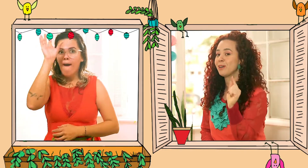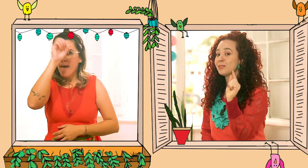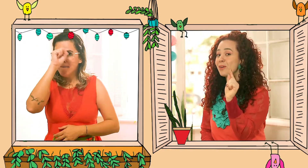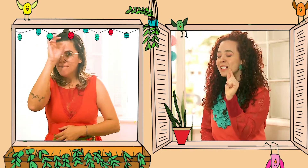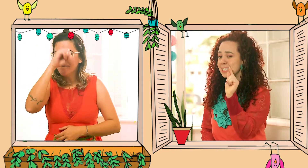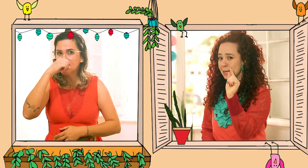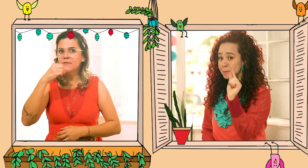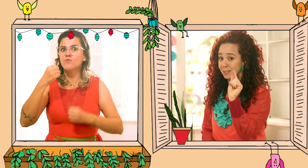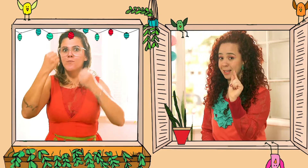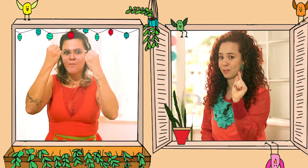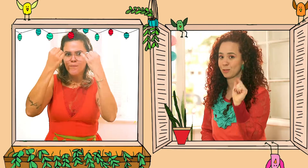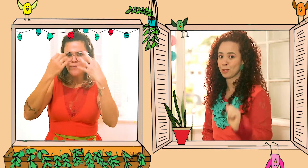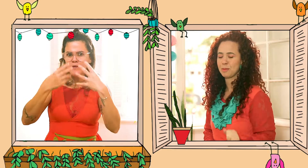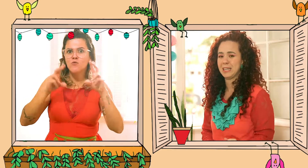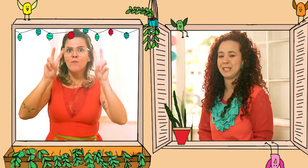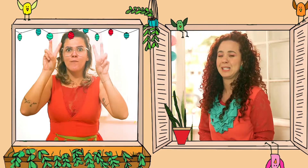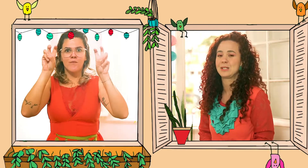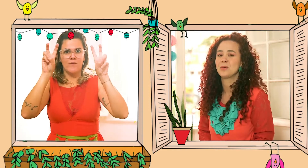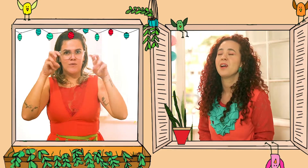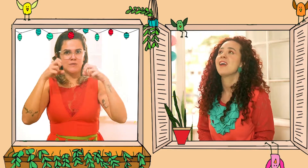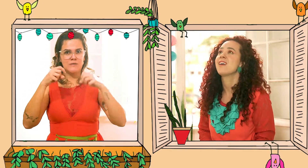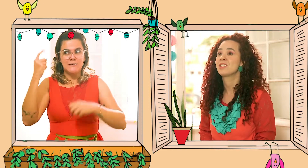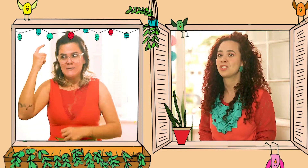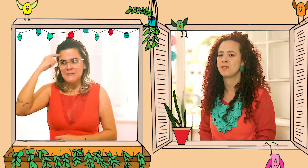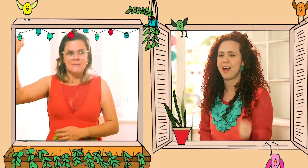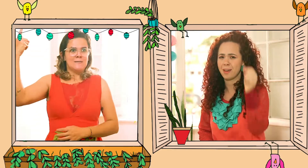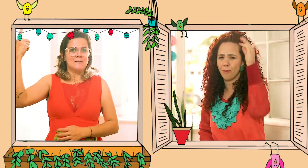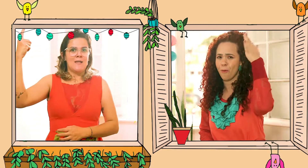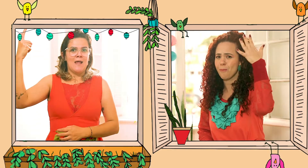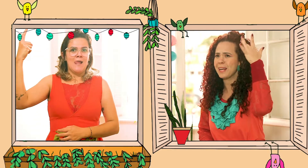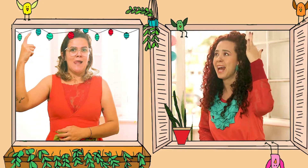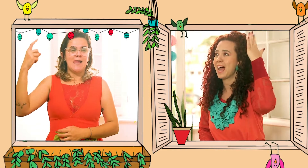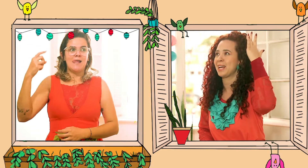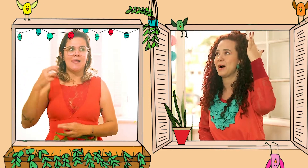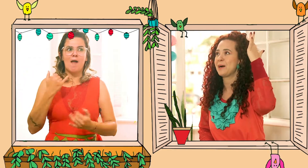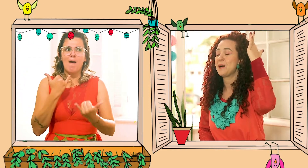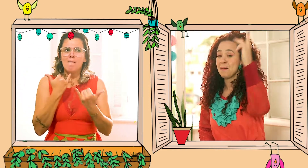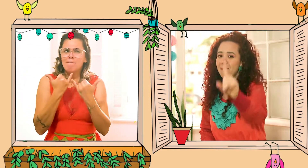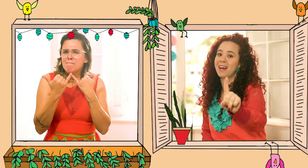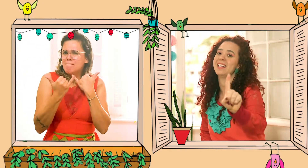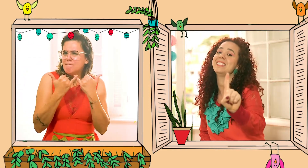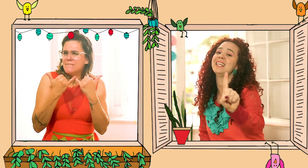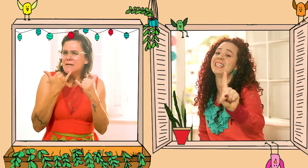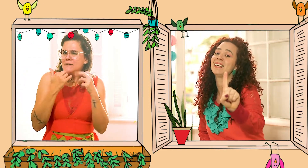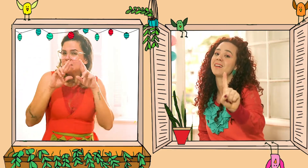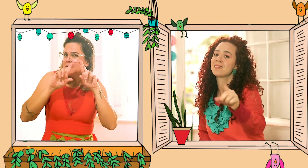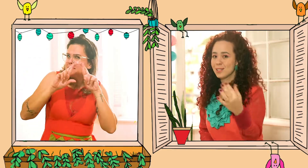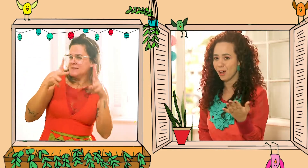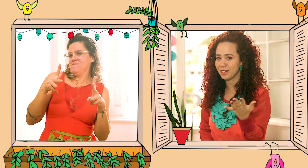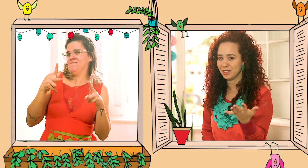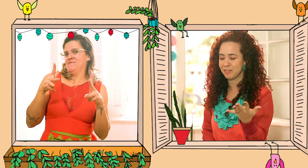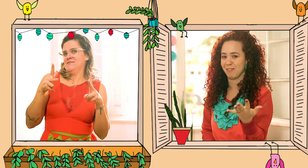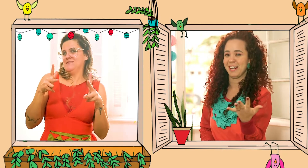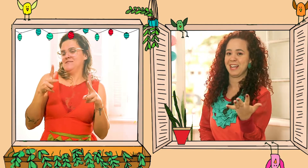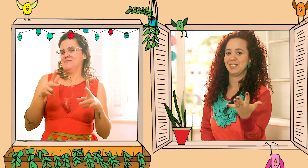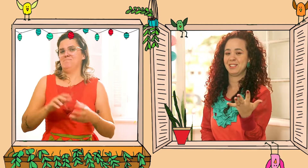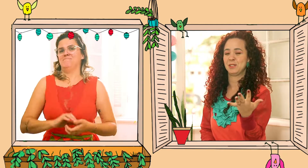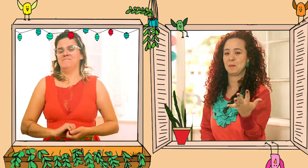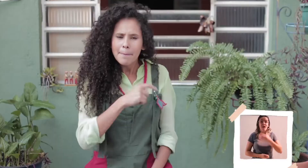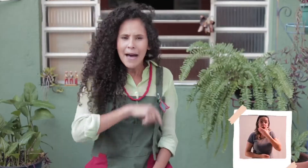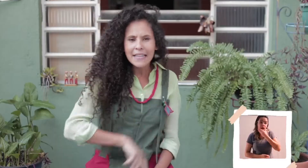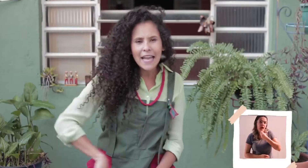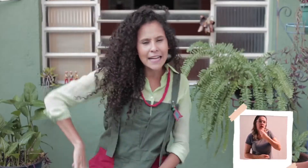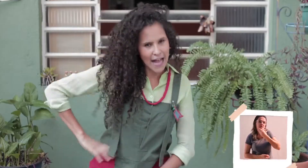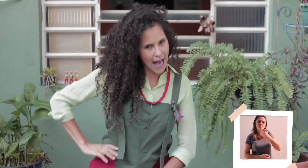Quando eles aprenderam sobre isso, eles tiveram uma ideia parecida, só que diferente.